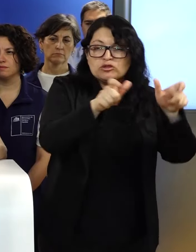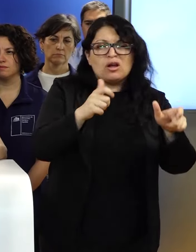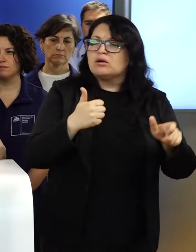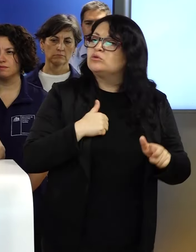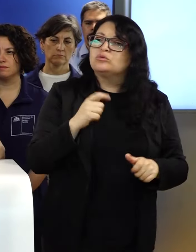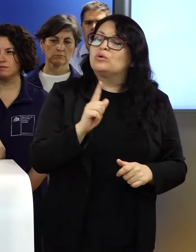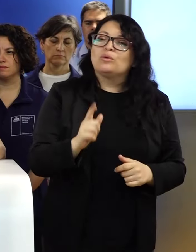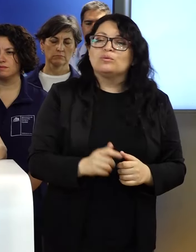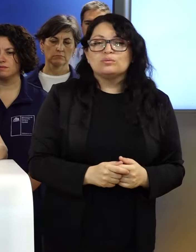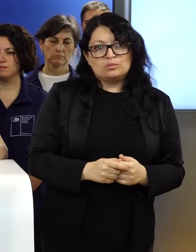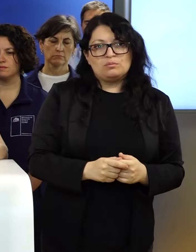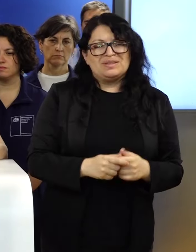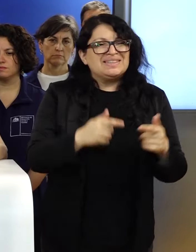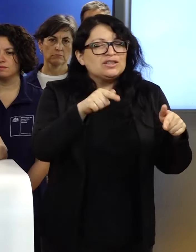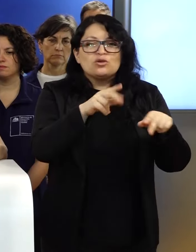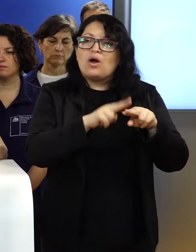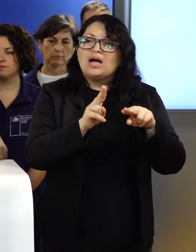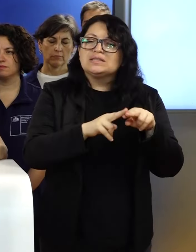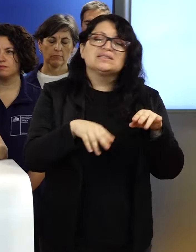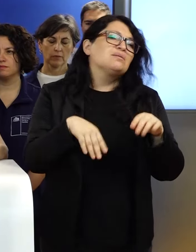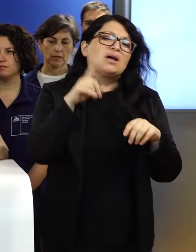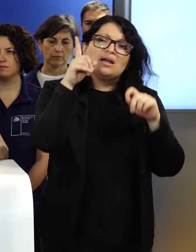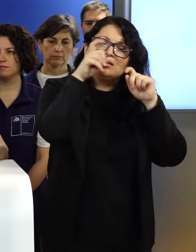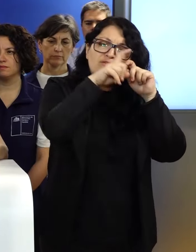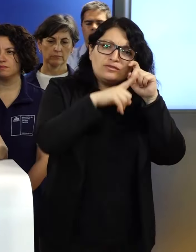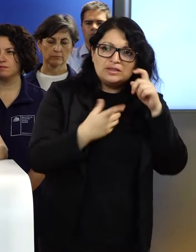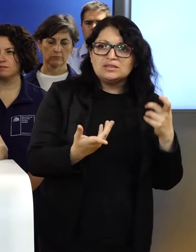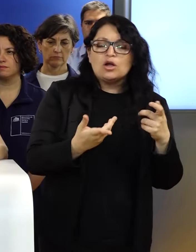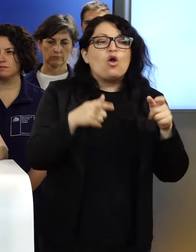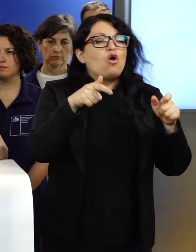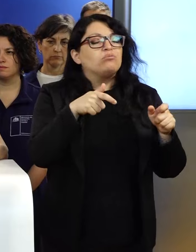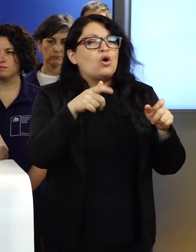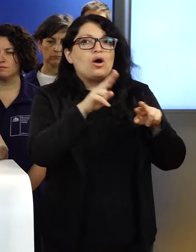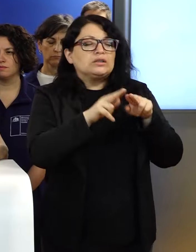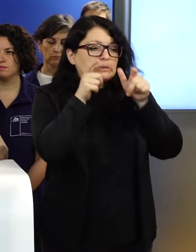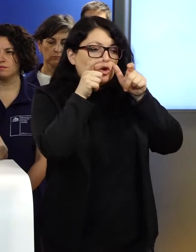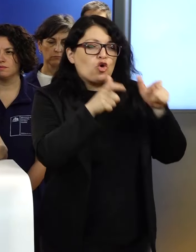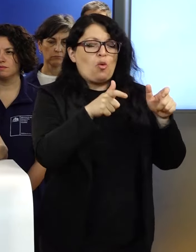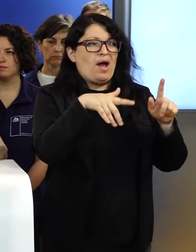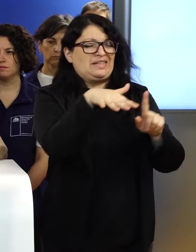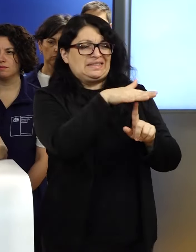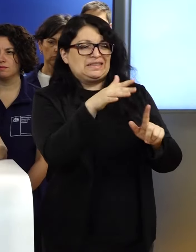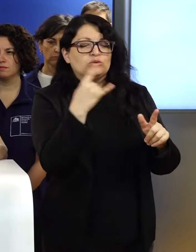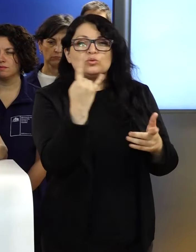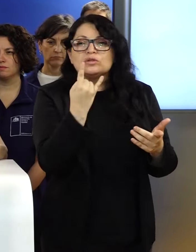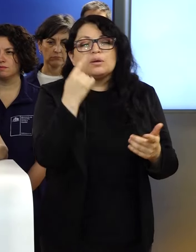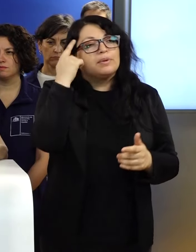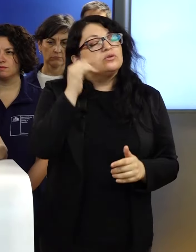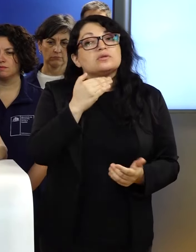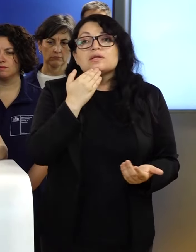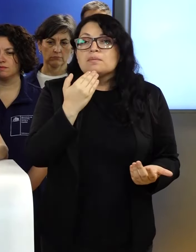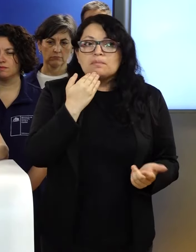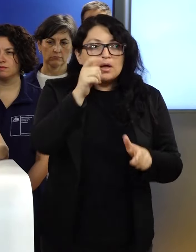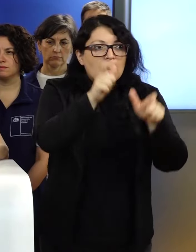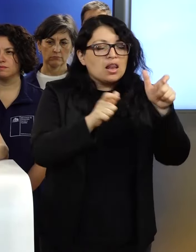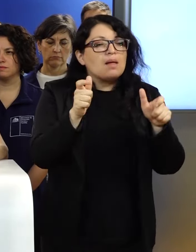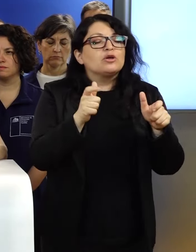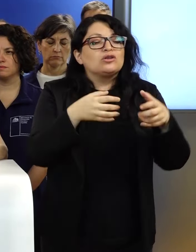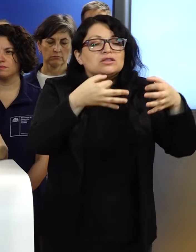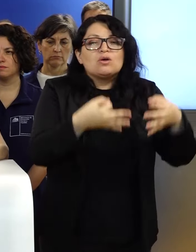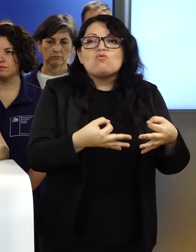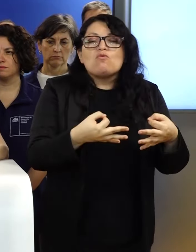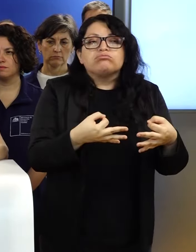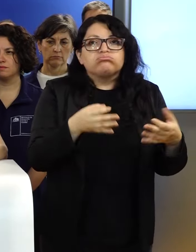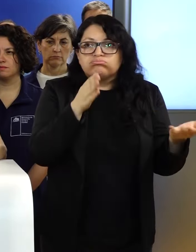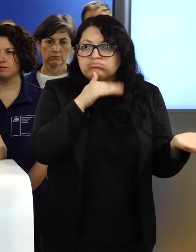instrucciones y eso ha complejizado el manejo de la emergencia, pero particularmente ha expuesto la seguridad de las personas y también